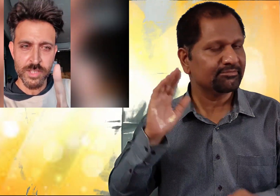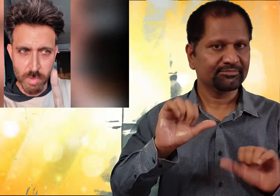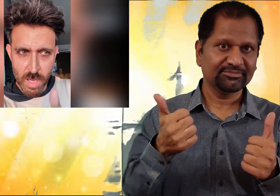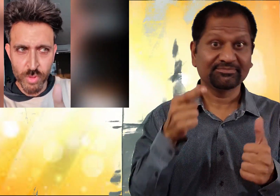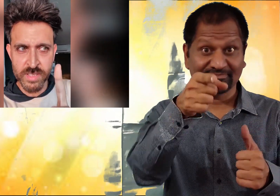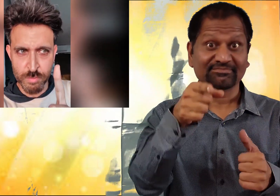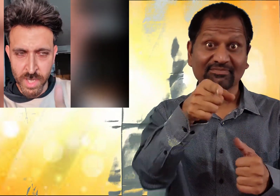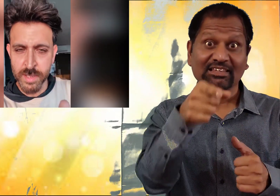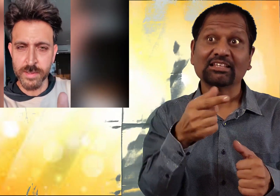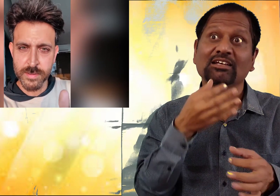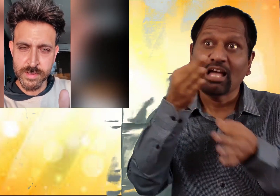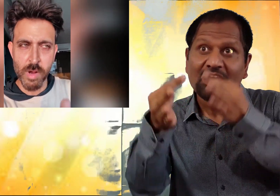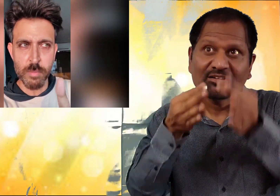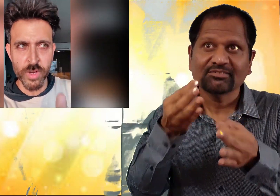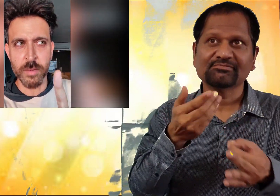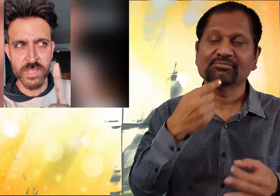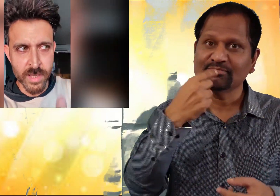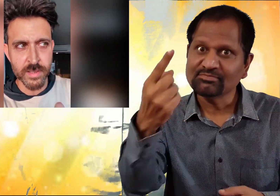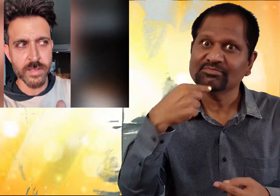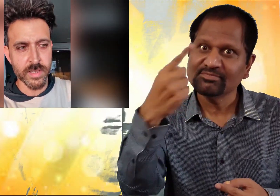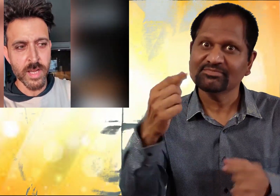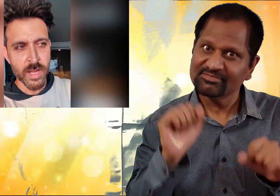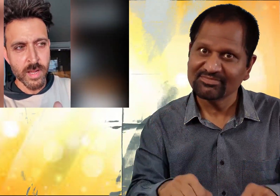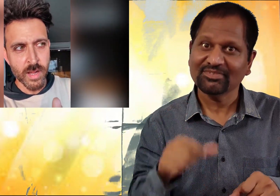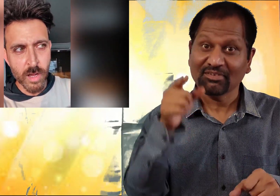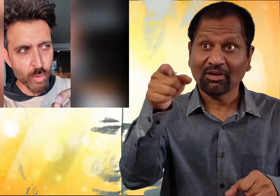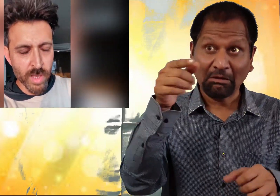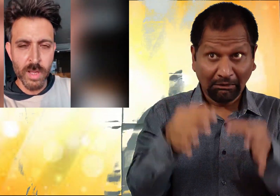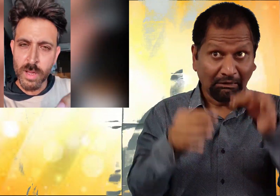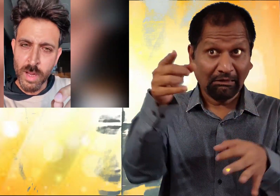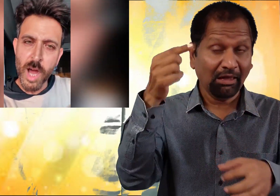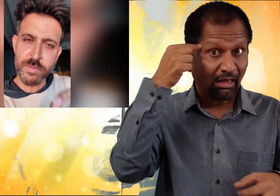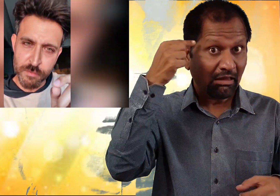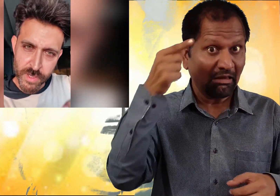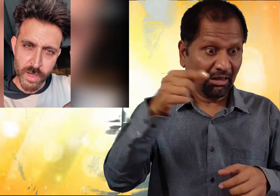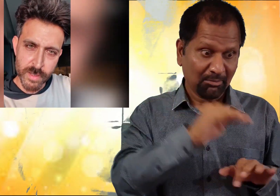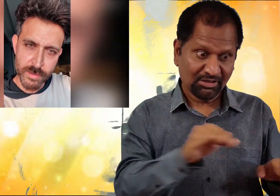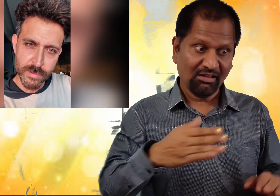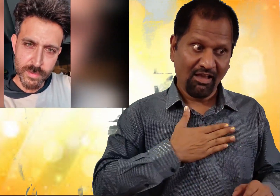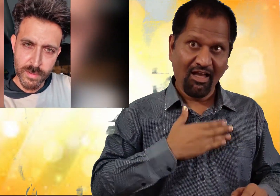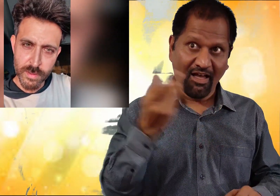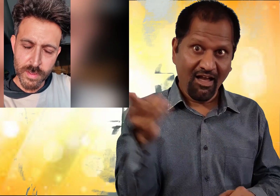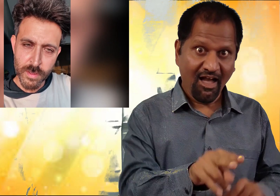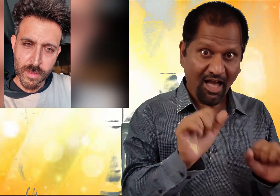जब आप उन्हें समझाएंगे जब आप उन्हें बताएंगे कि अगर उन्हें आपकी फिक्र है